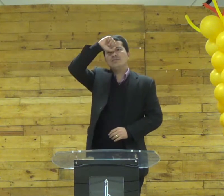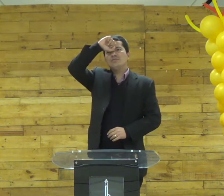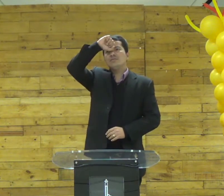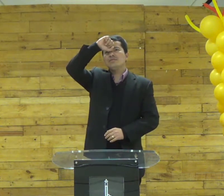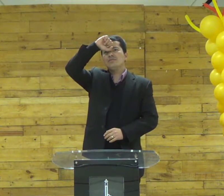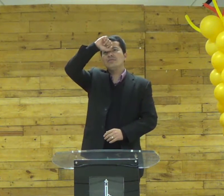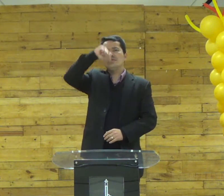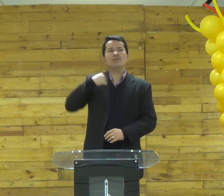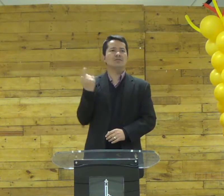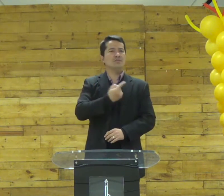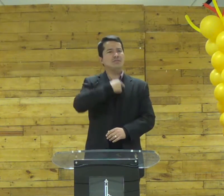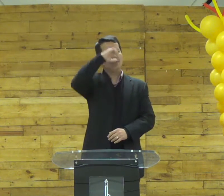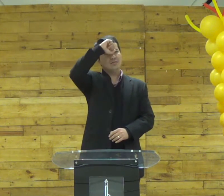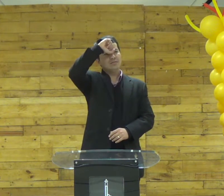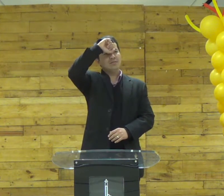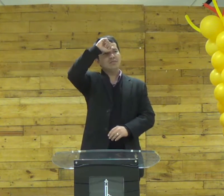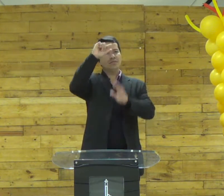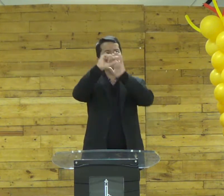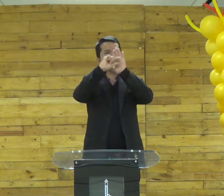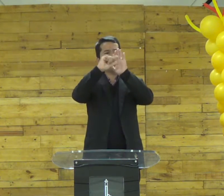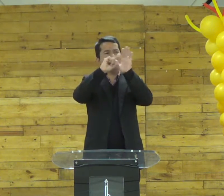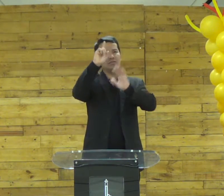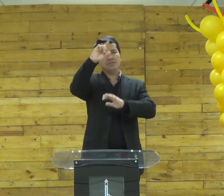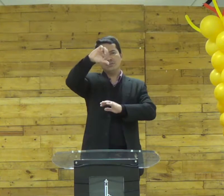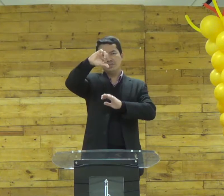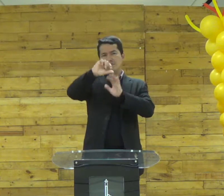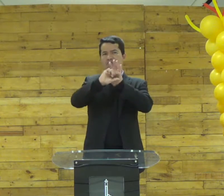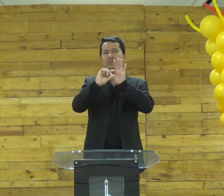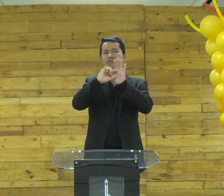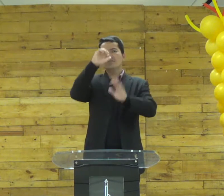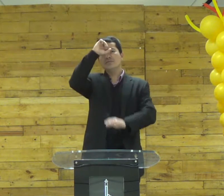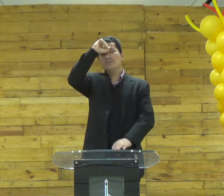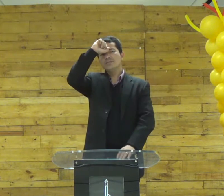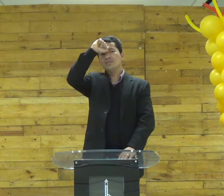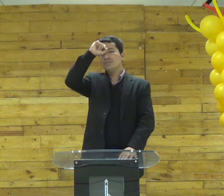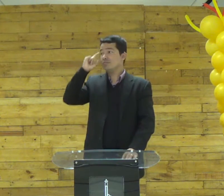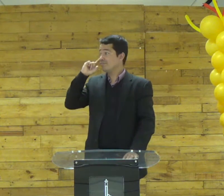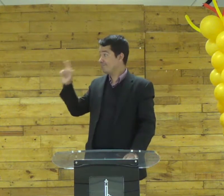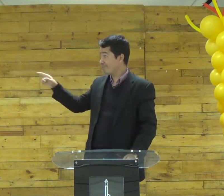o que que nós aprendemos com isso né com esse versículo 19